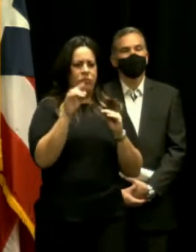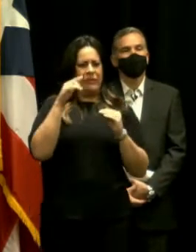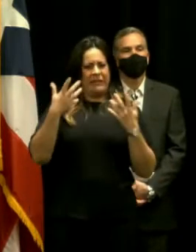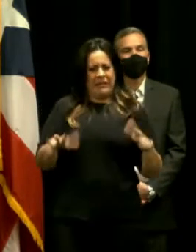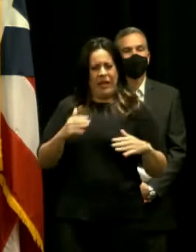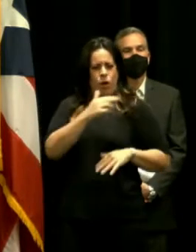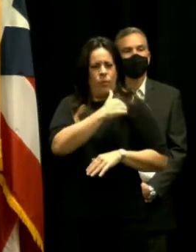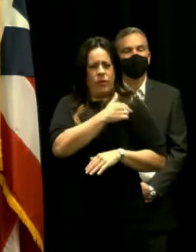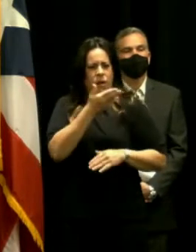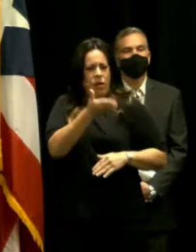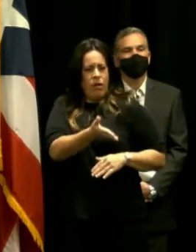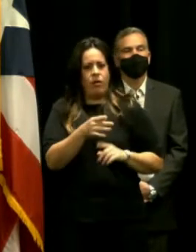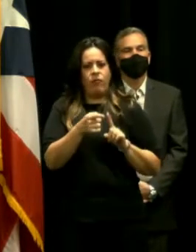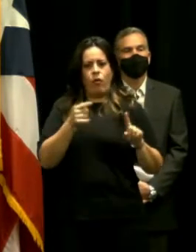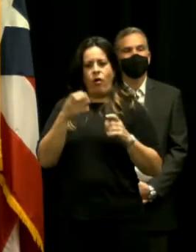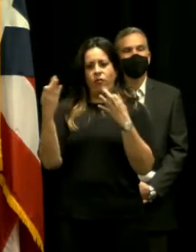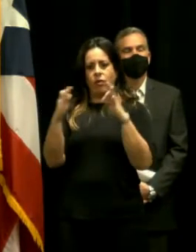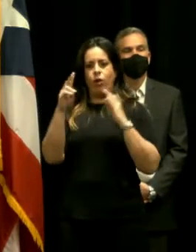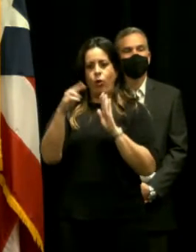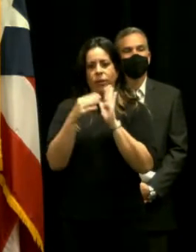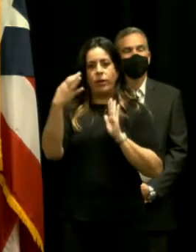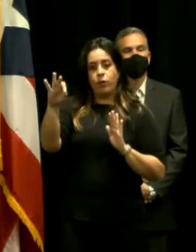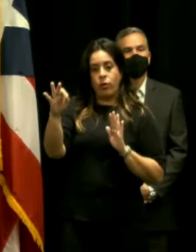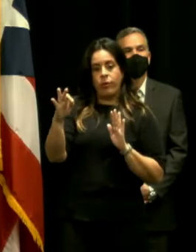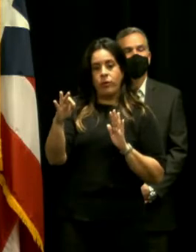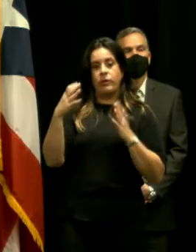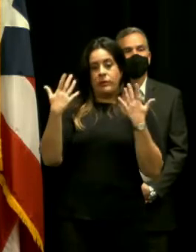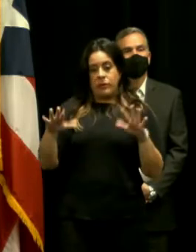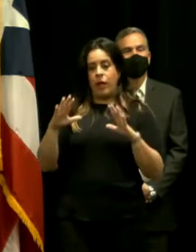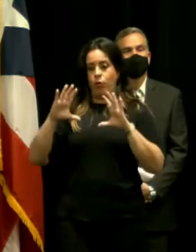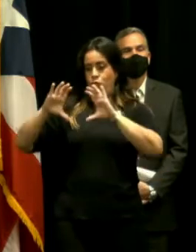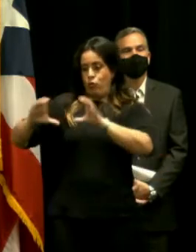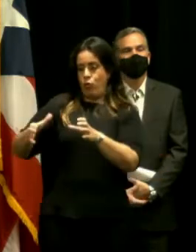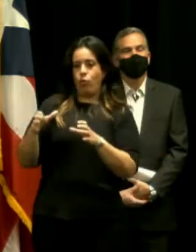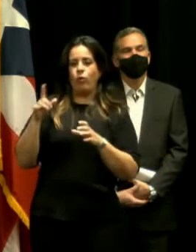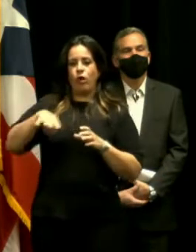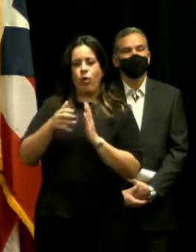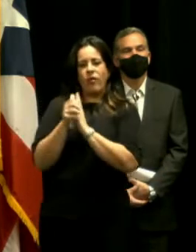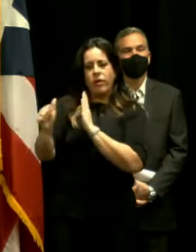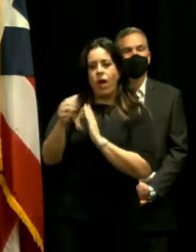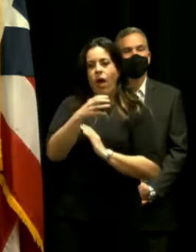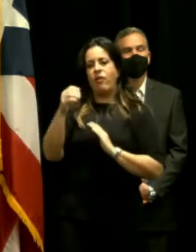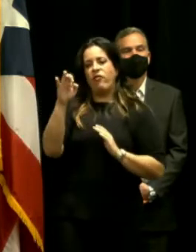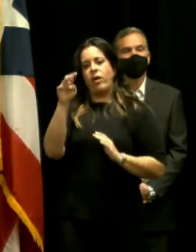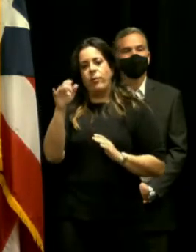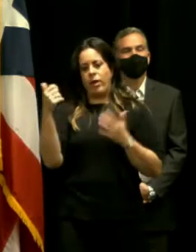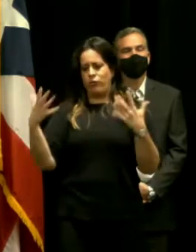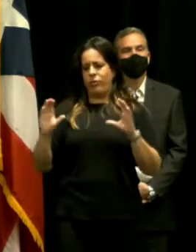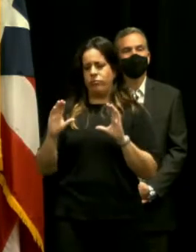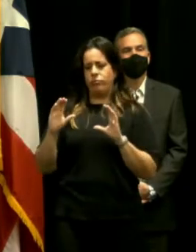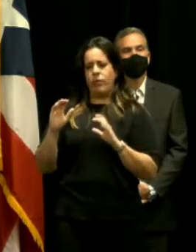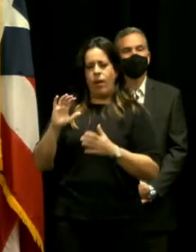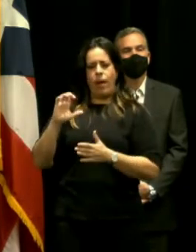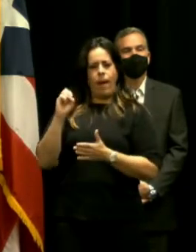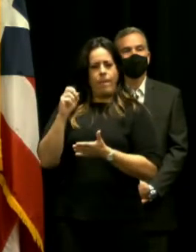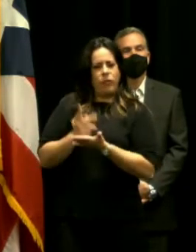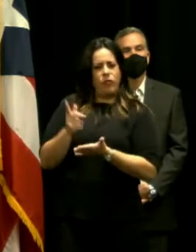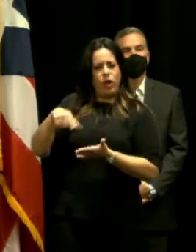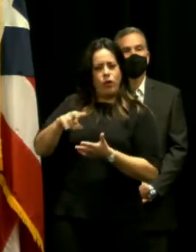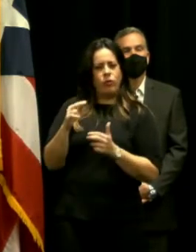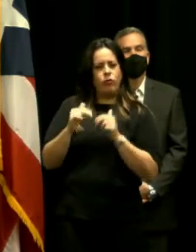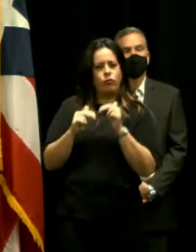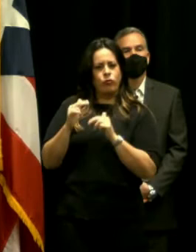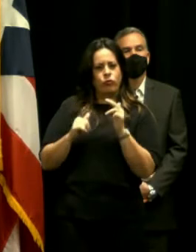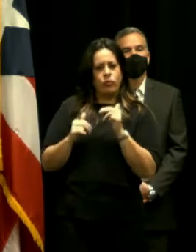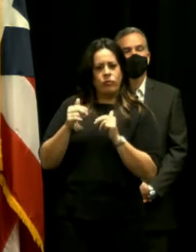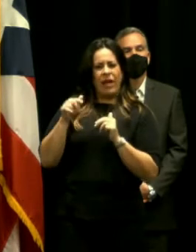Vieques si desde febrero de 2019 ya un panel de expertos independientes y FEMA habían certificado que esa estructura era inservible